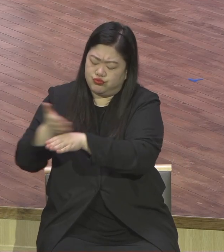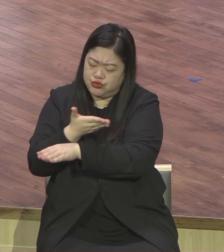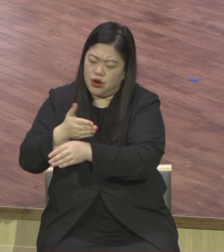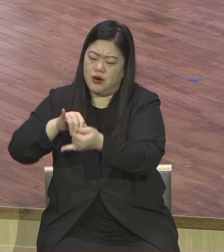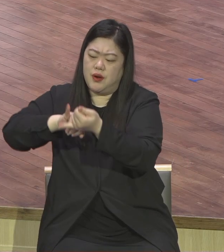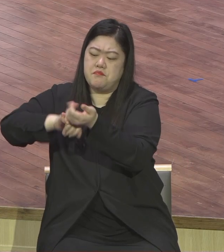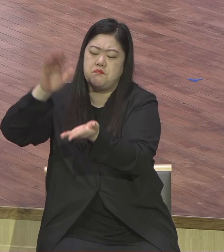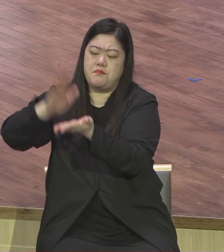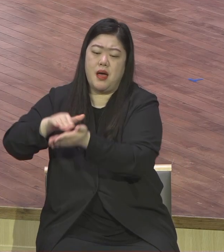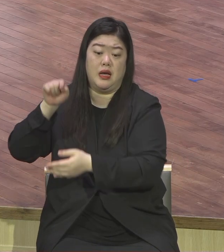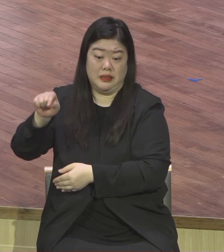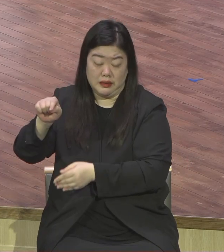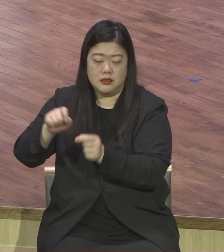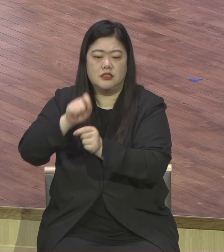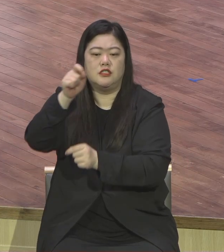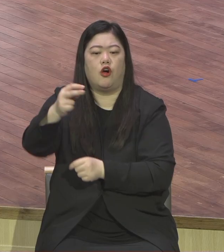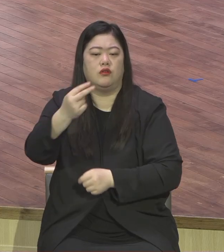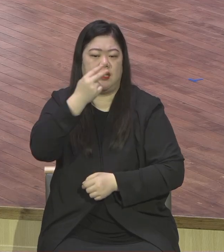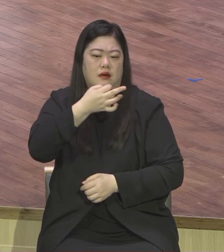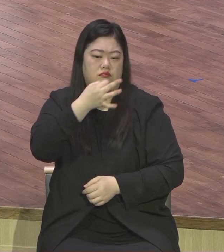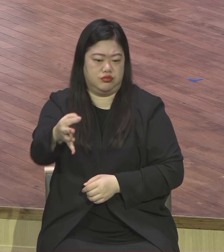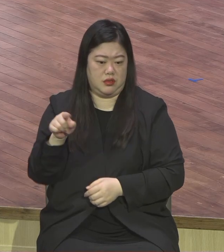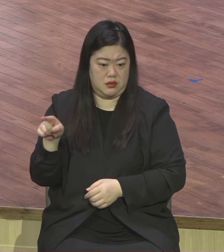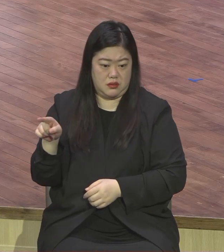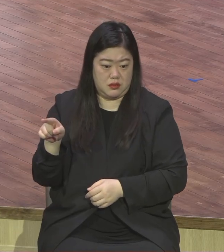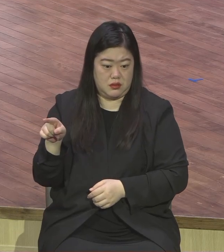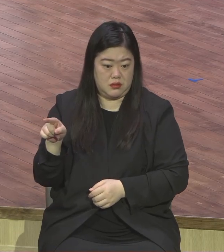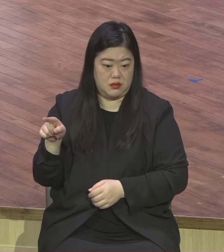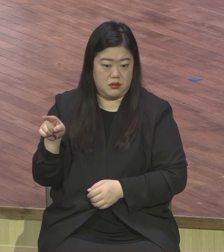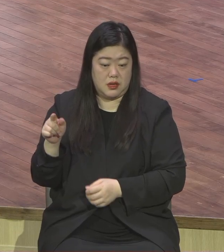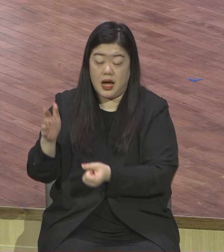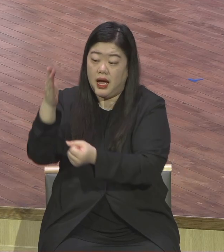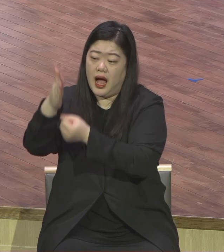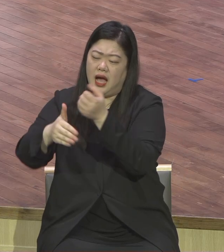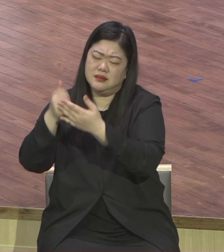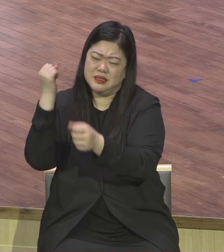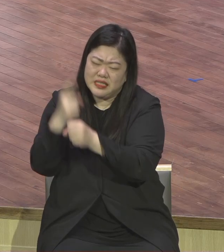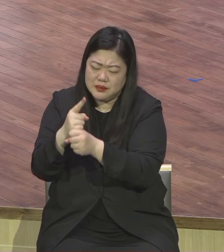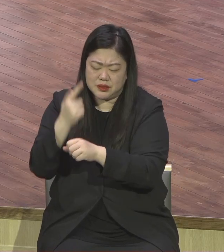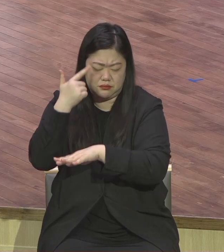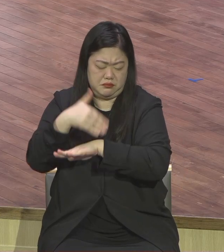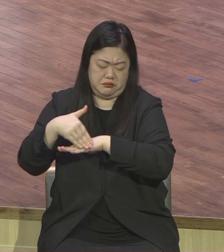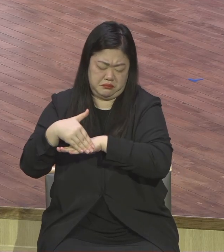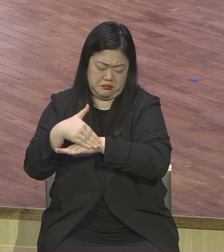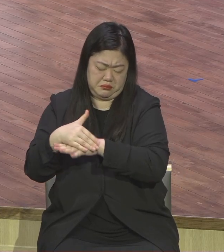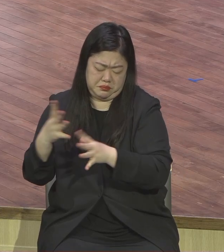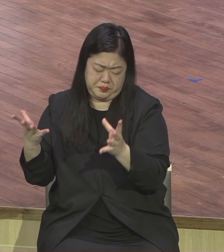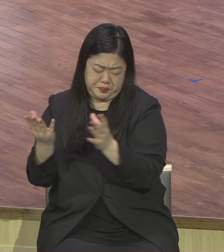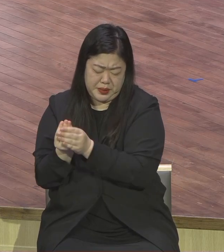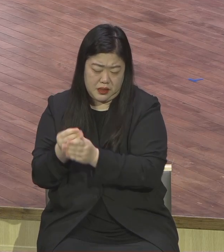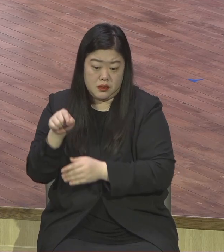아니고 창조주 하나님의 영원전부터 교획된 것이다. 인간이 만든 게 아니에요.